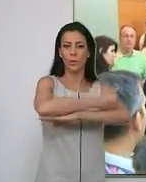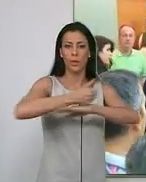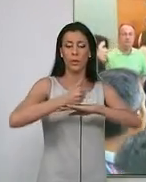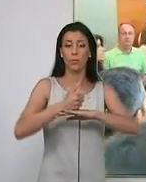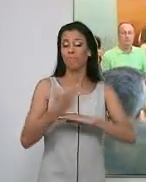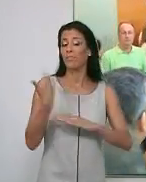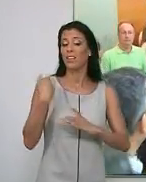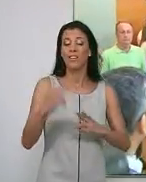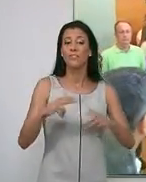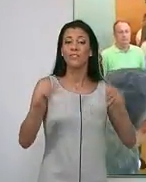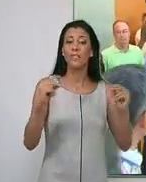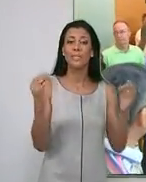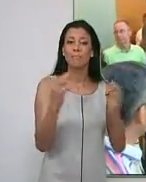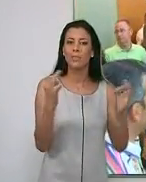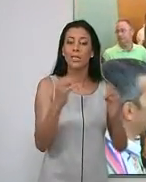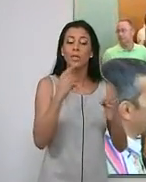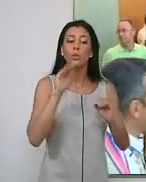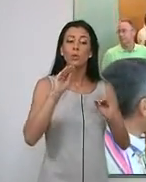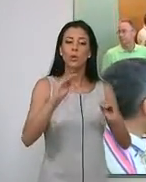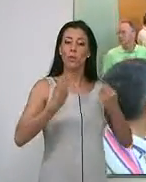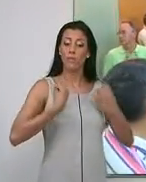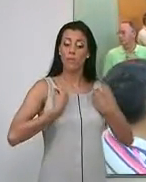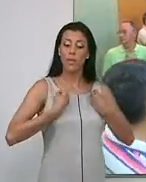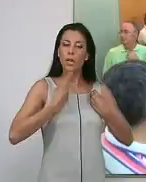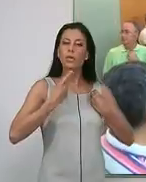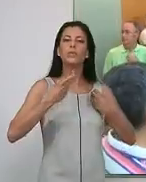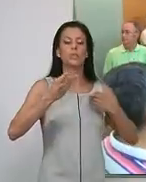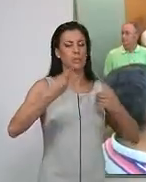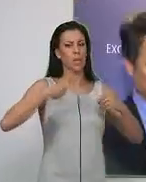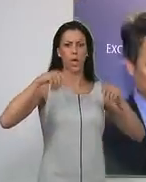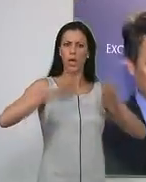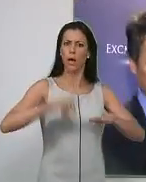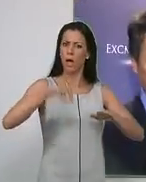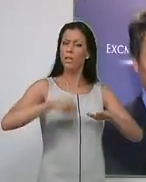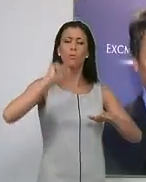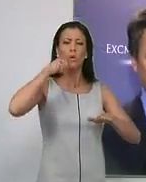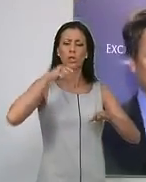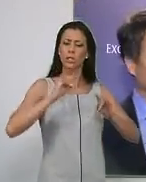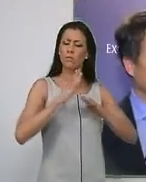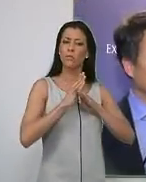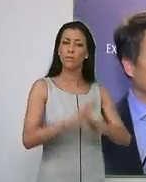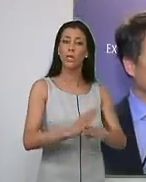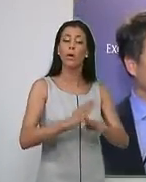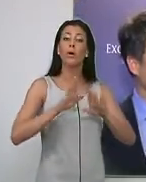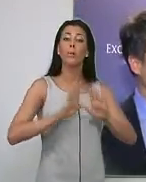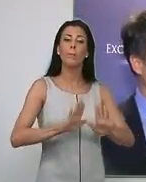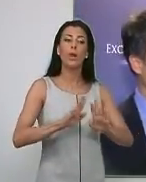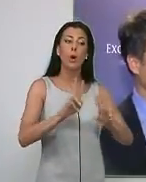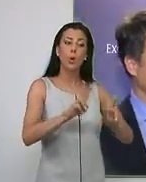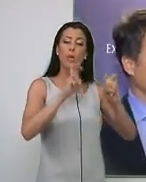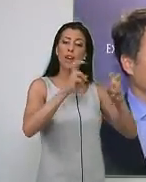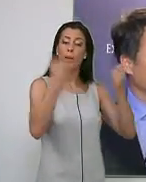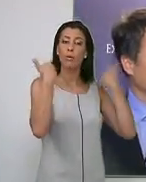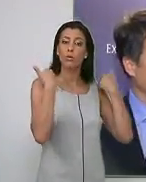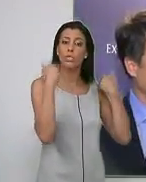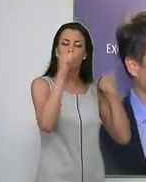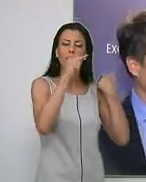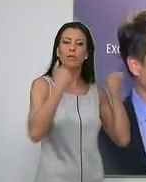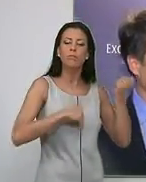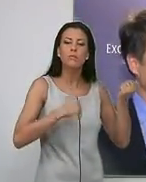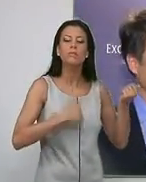comentó que su lugar de residencia seguirá siendo Motril... ...e incidió en que desde su nueva responsabilidad